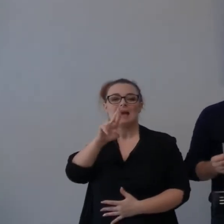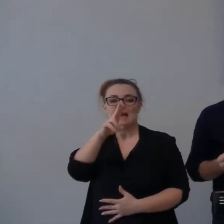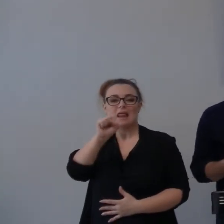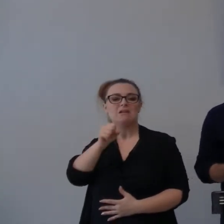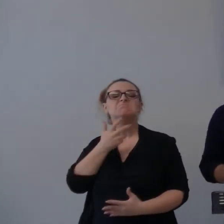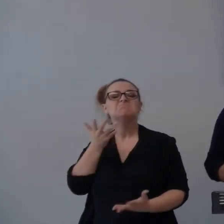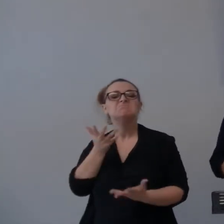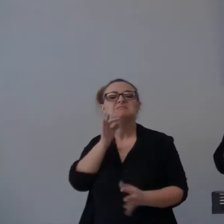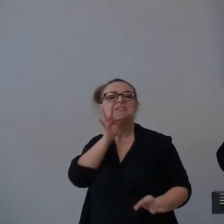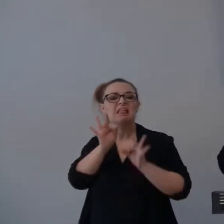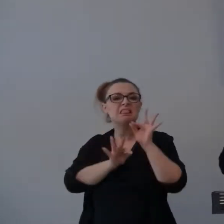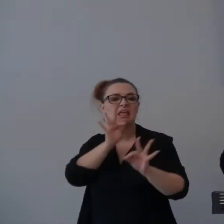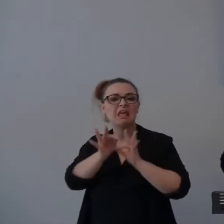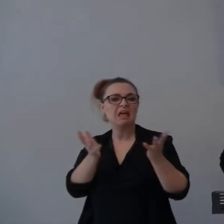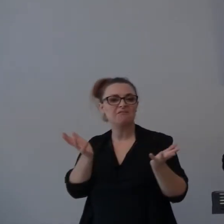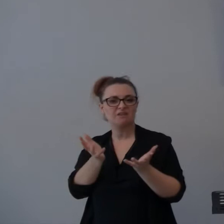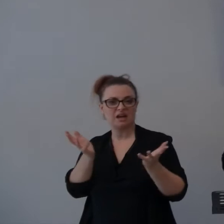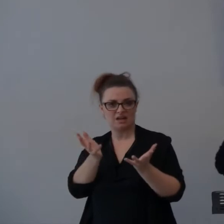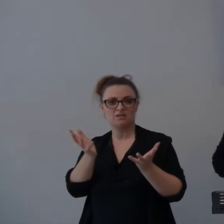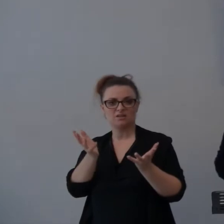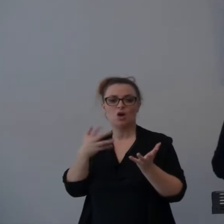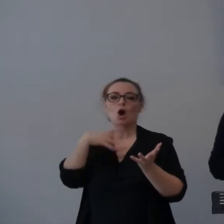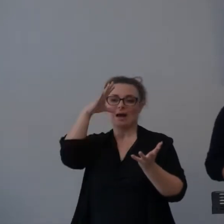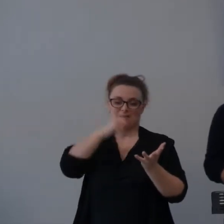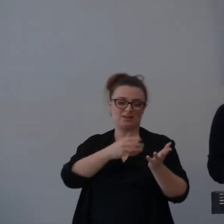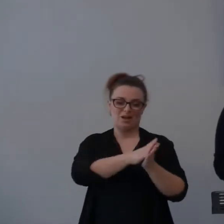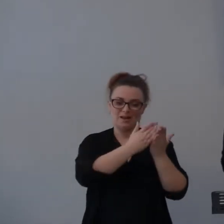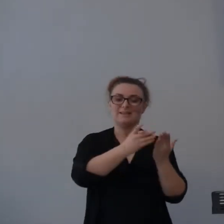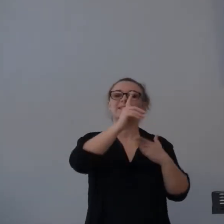Ho preso anch'io l'abito di andare sul dizionario Treccano.